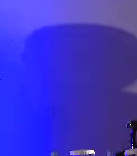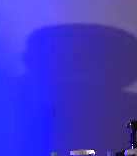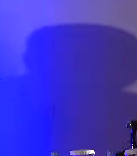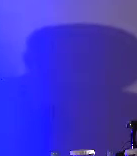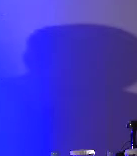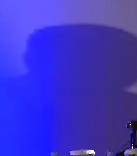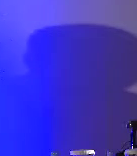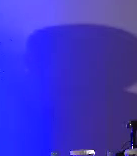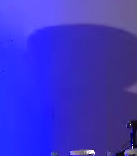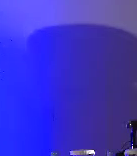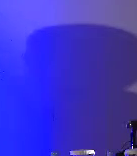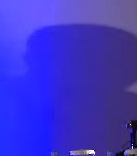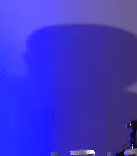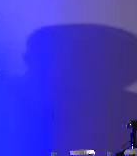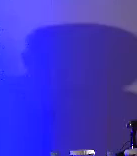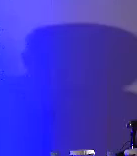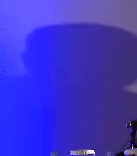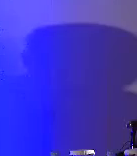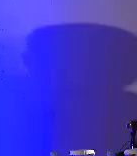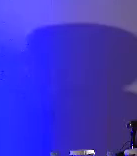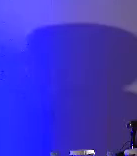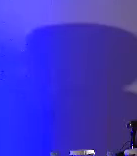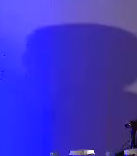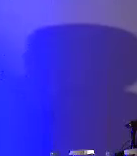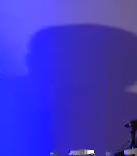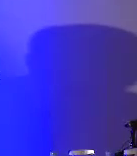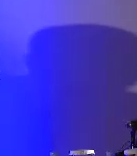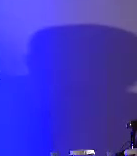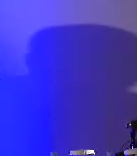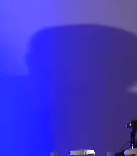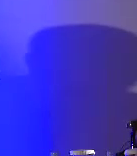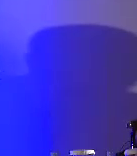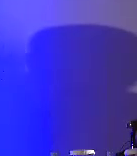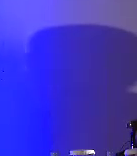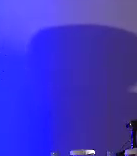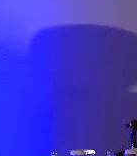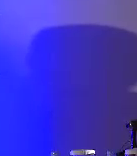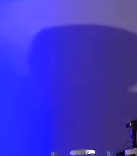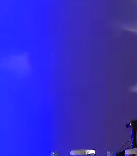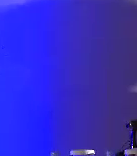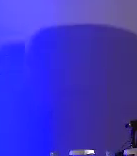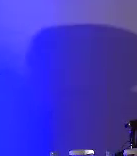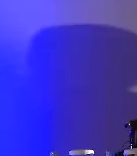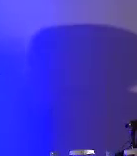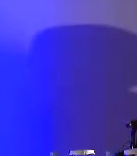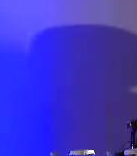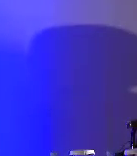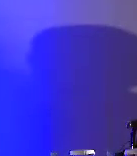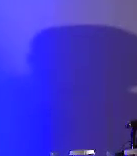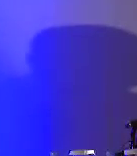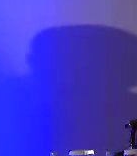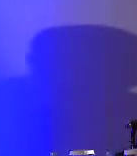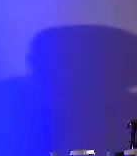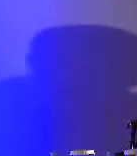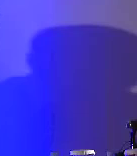لزيارة المعرض الذي تجد فيه عدد كبير من التقنيات ولكن الآن سوف نأخذ استراحة لمدة ربع